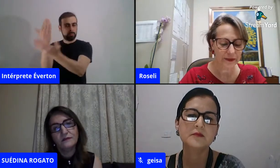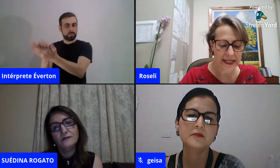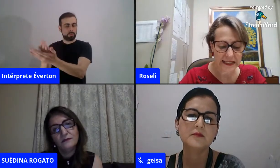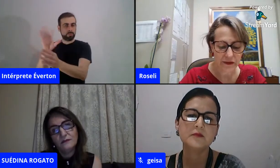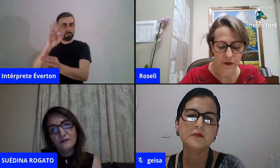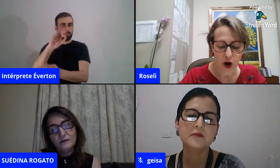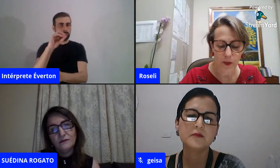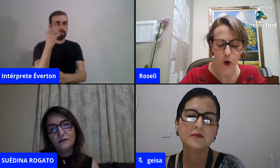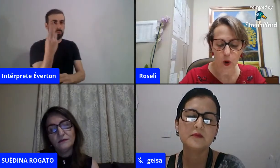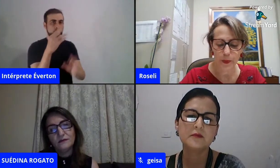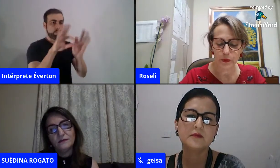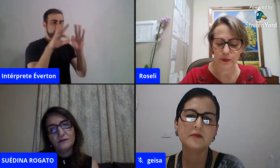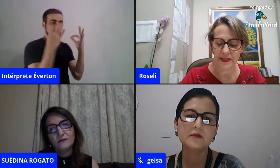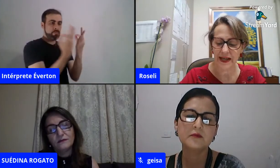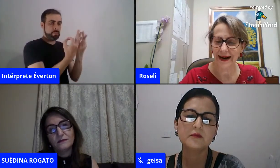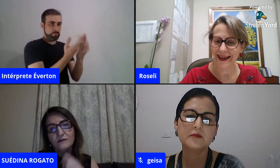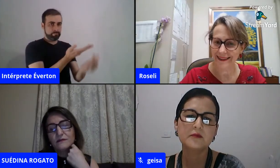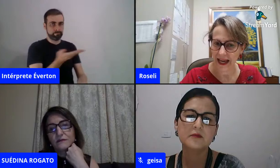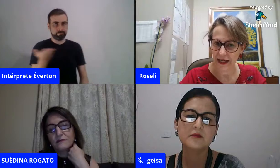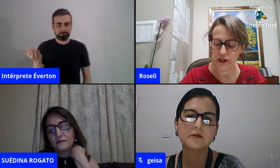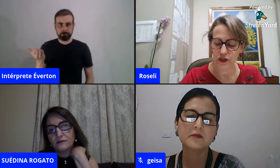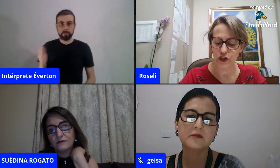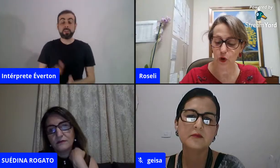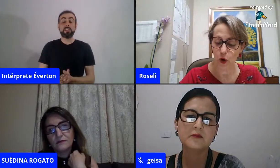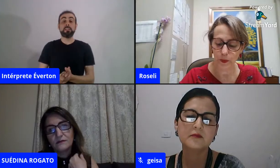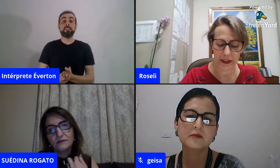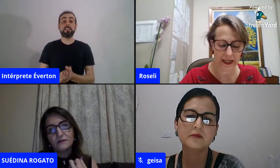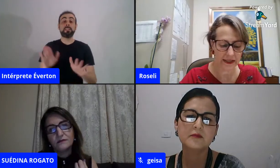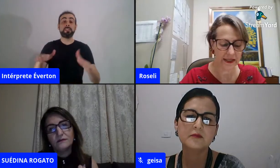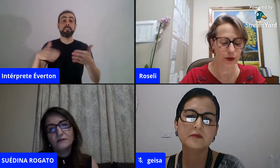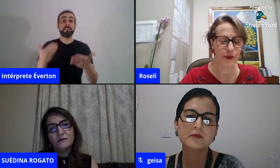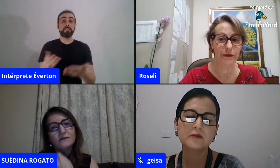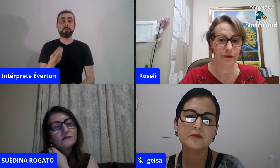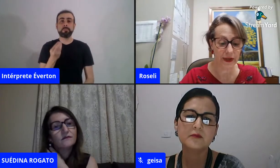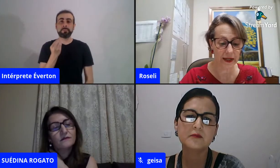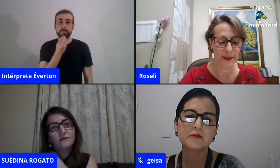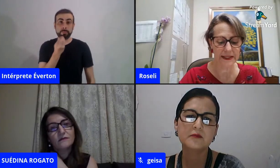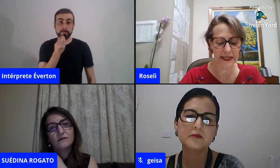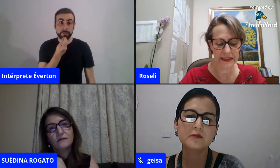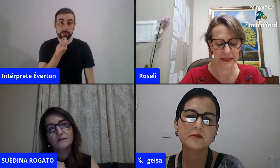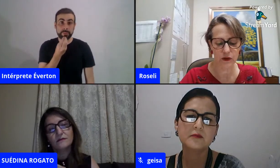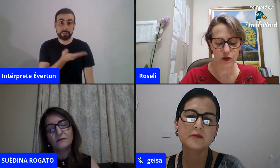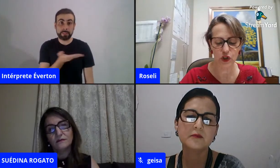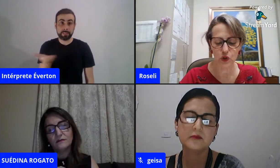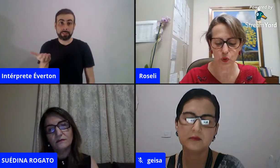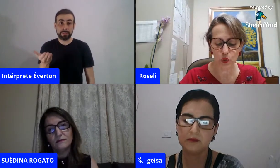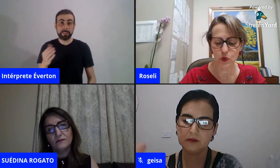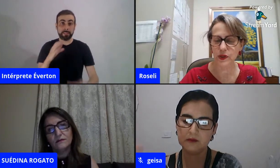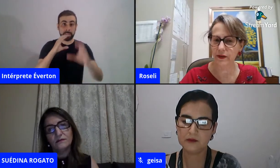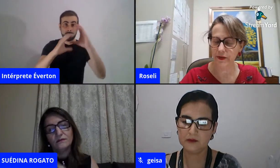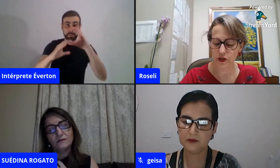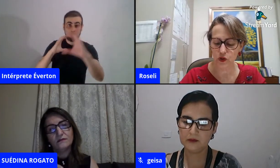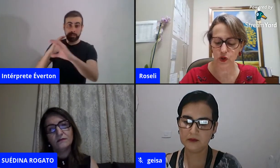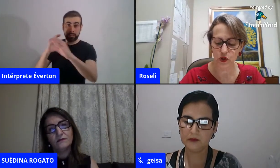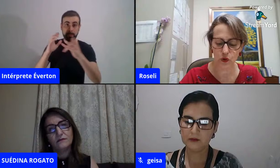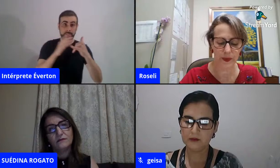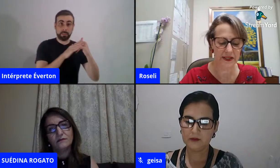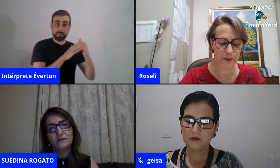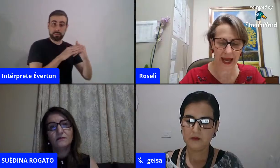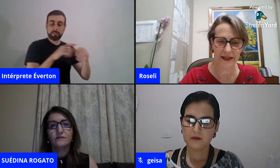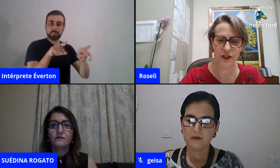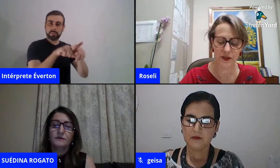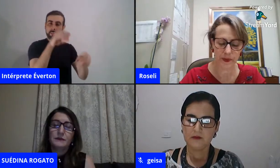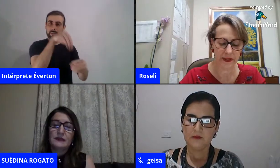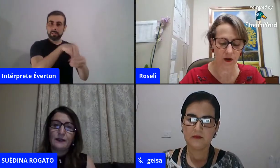Então, dessa forma, oportunizar canais de comunicação e viabilização de estudos e reflexões